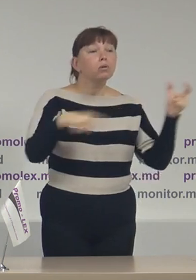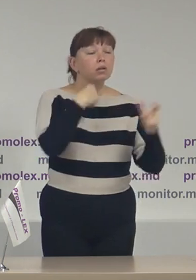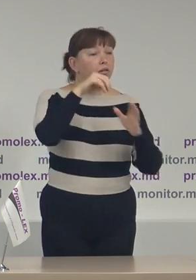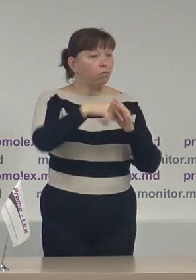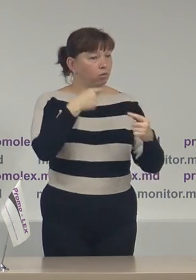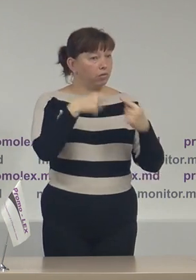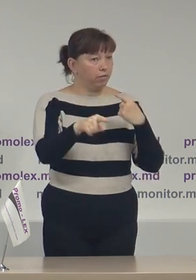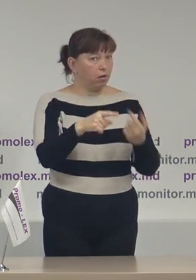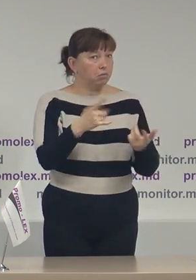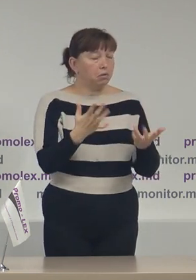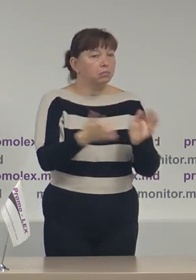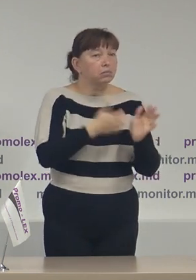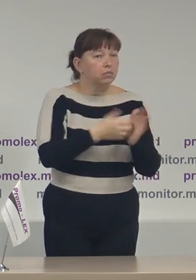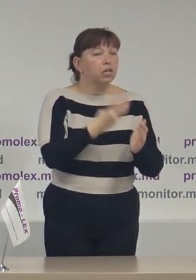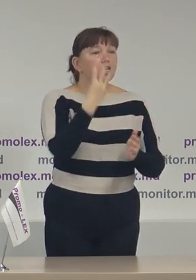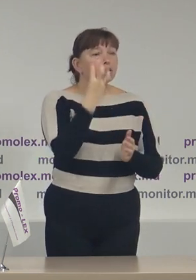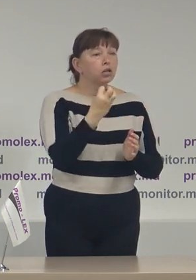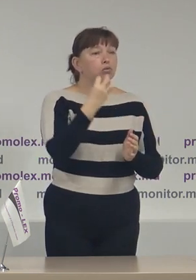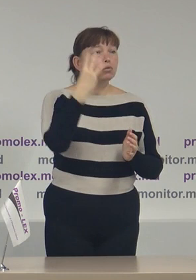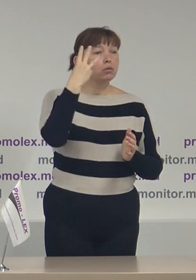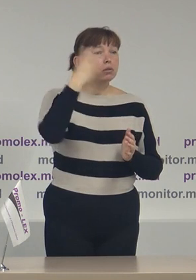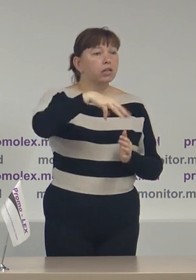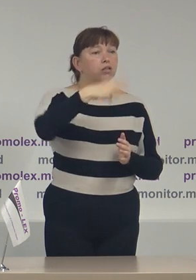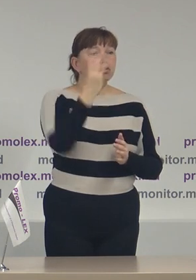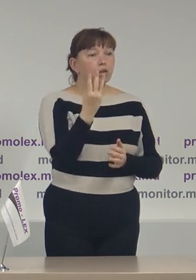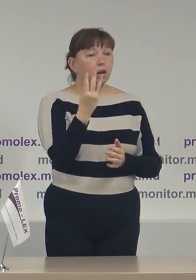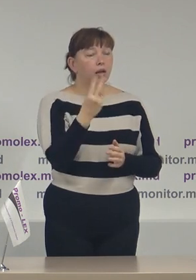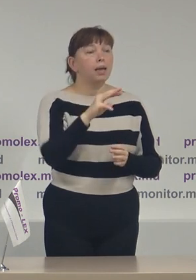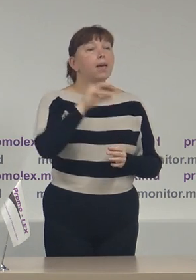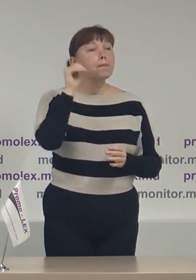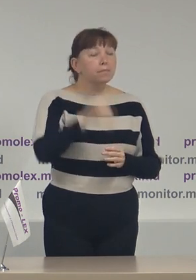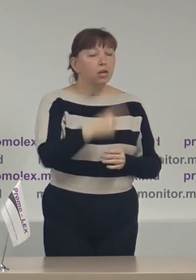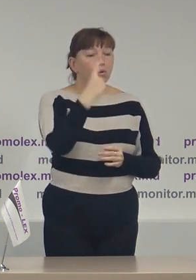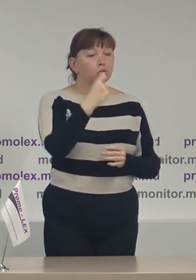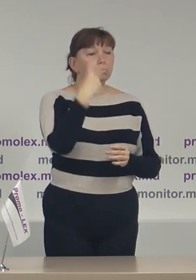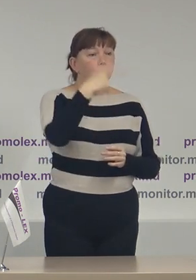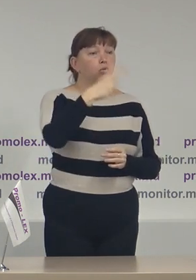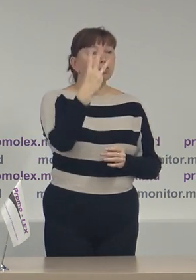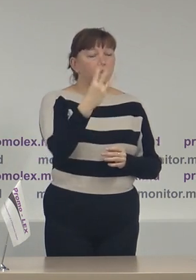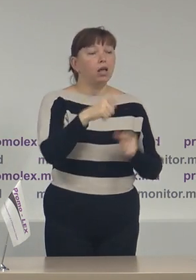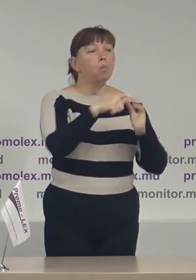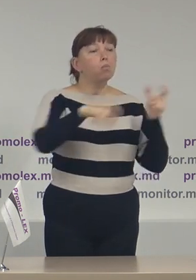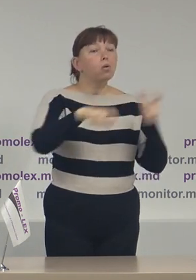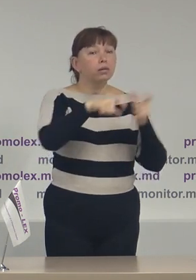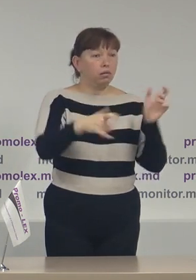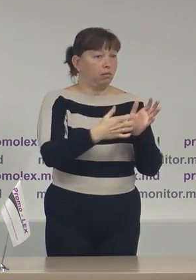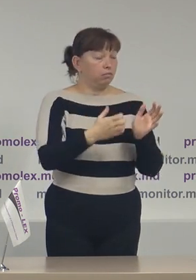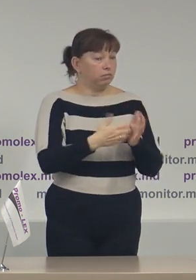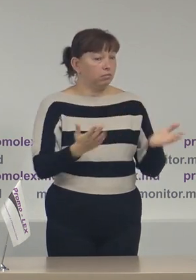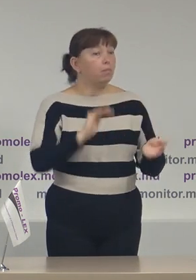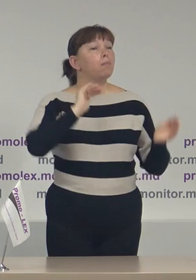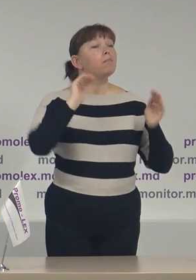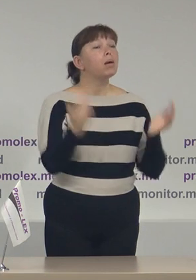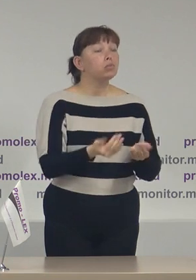diferența este de 353.123 buletine de vot mai